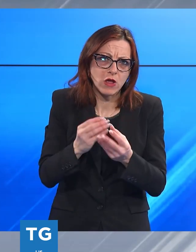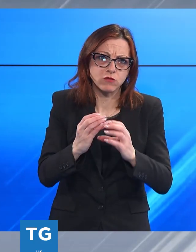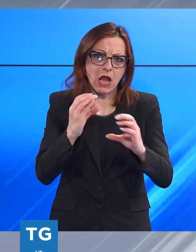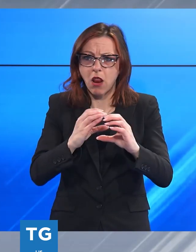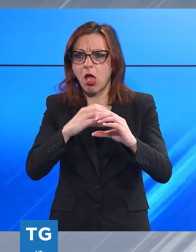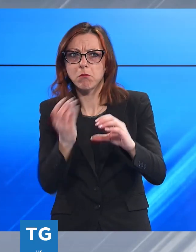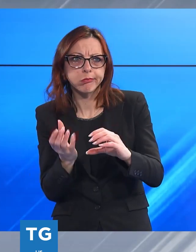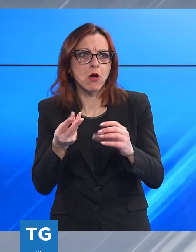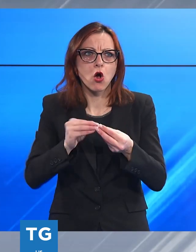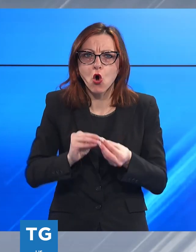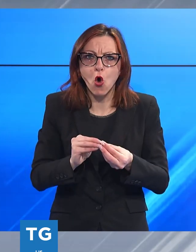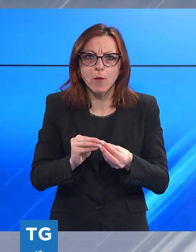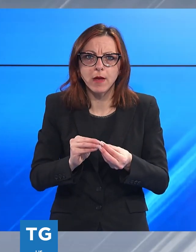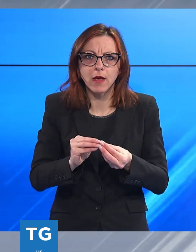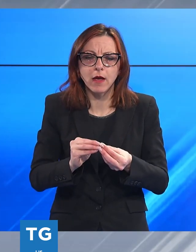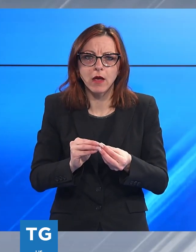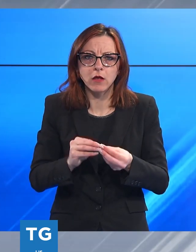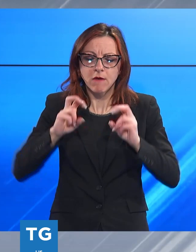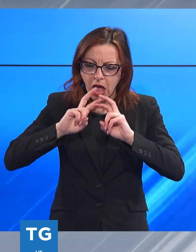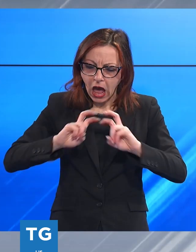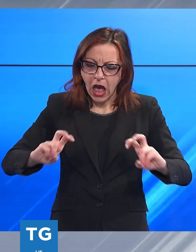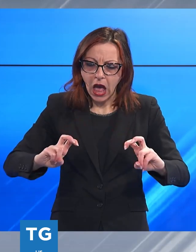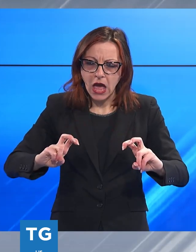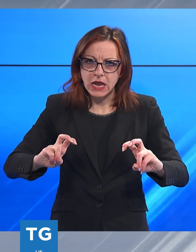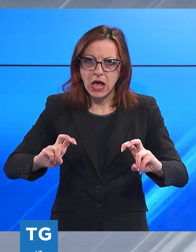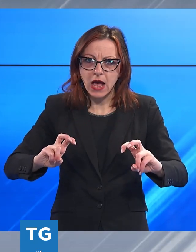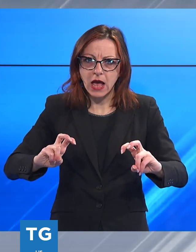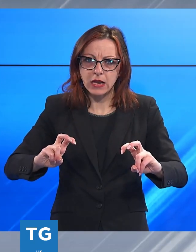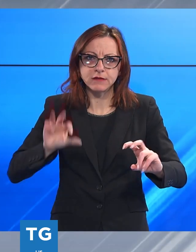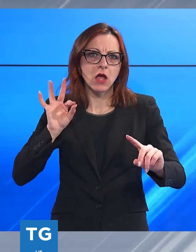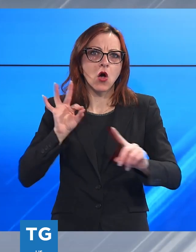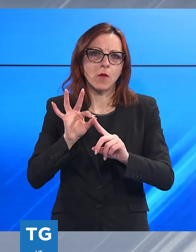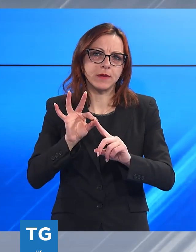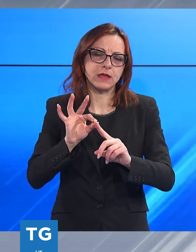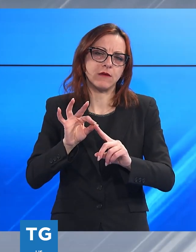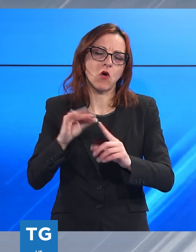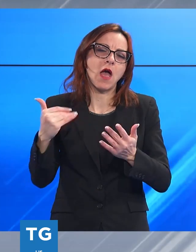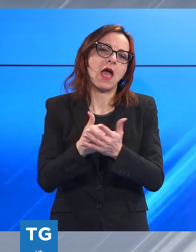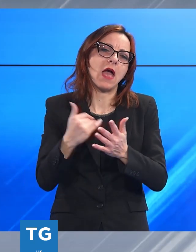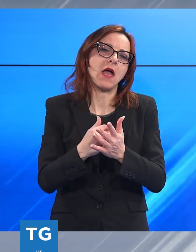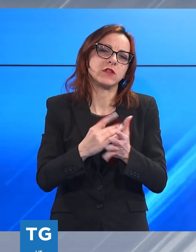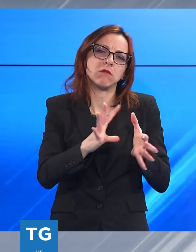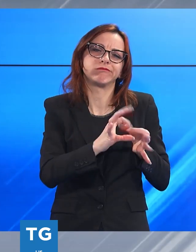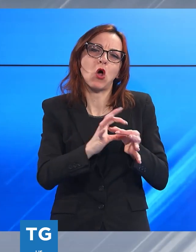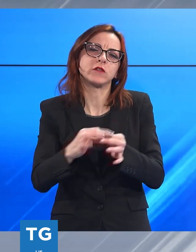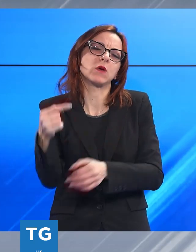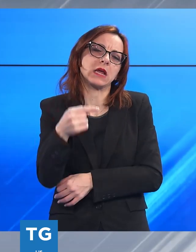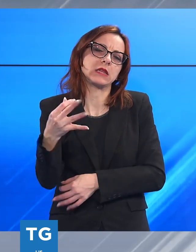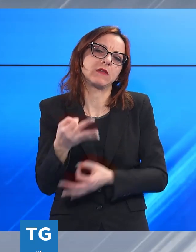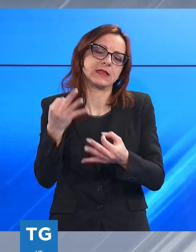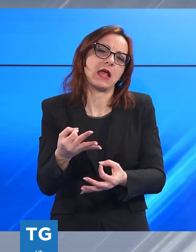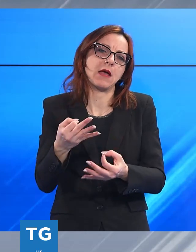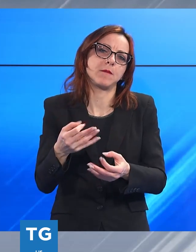Occorre un'approfondita analisi, dicono le sigle sindacali, per invertire questo trend negativo e dare più sicurezza al